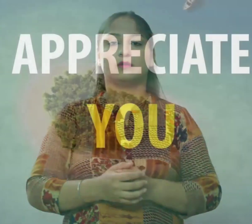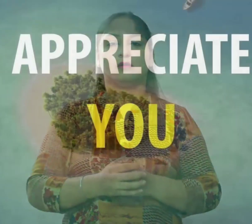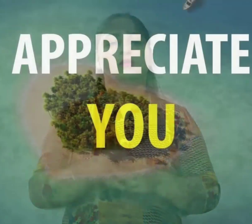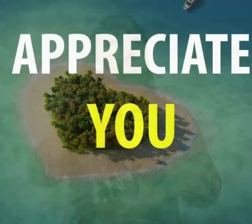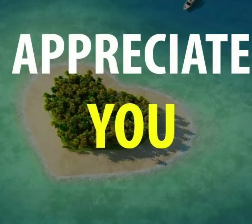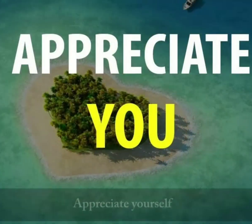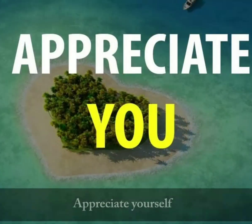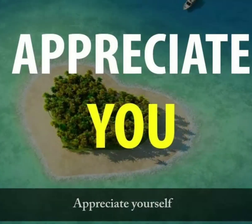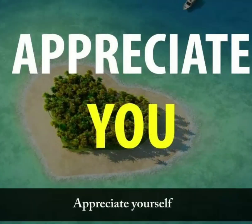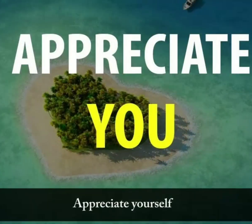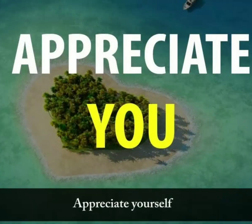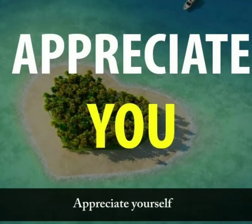करें